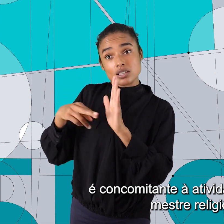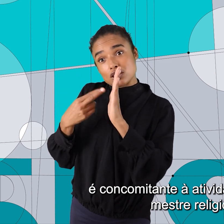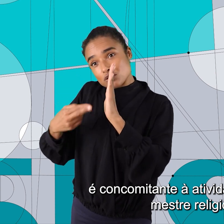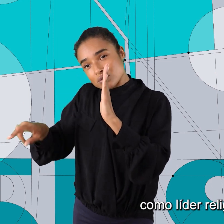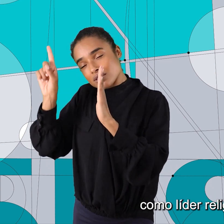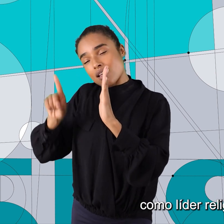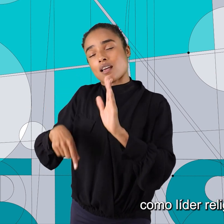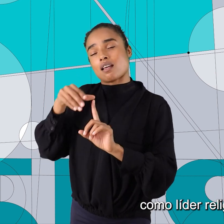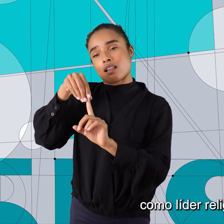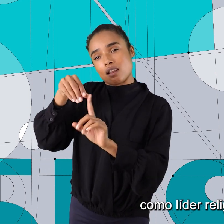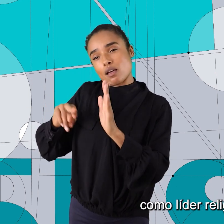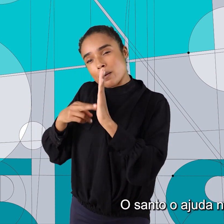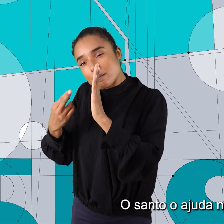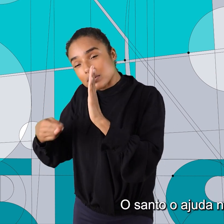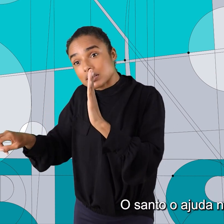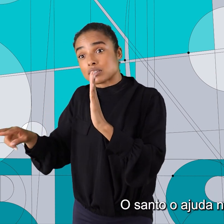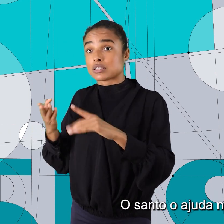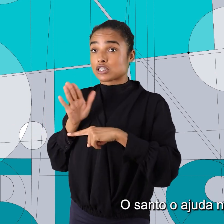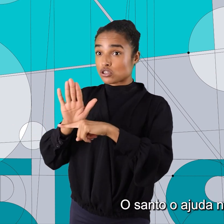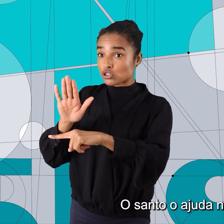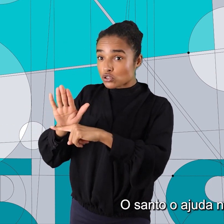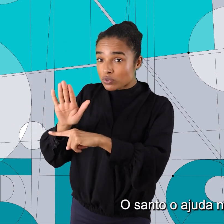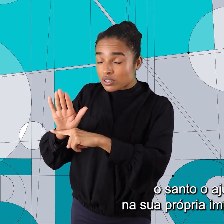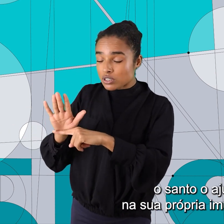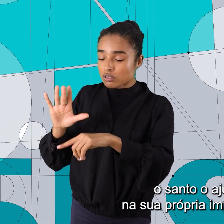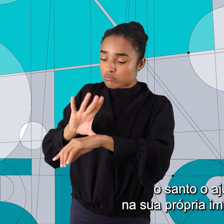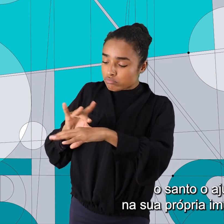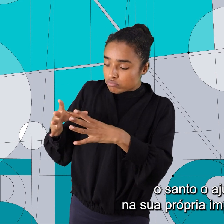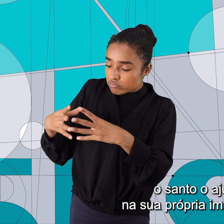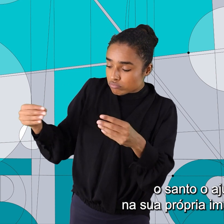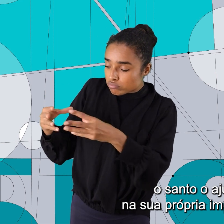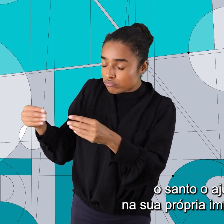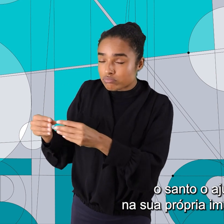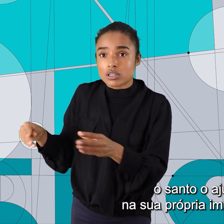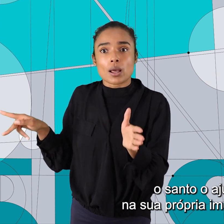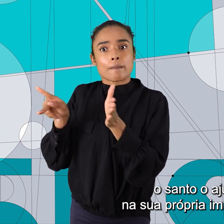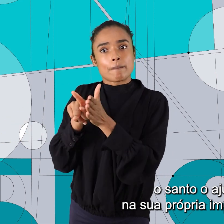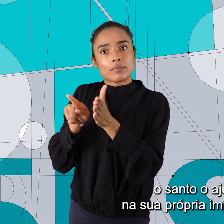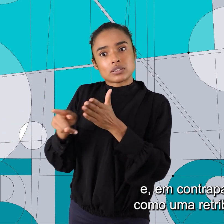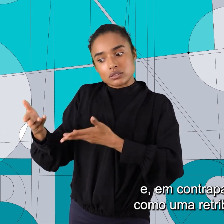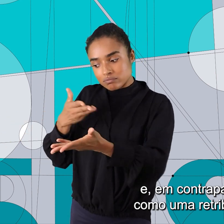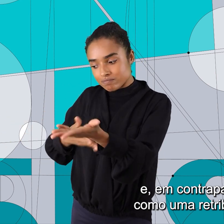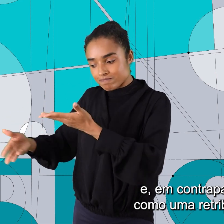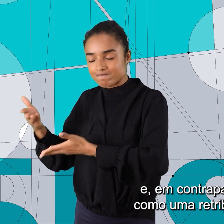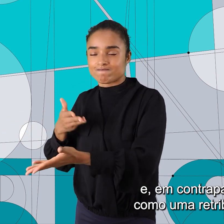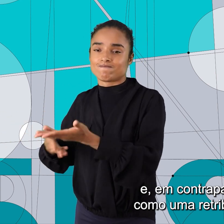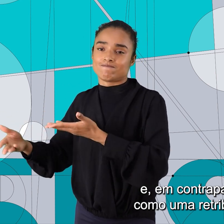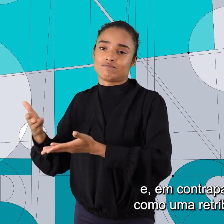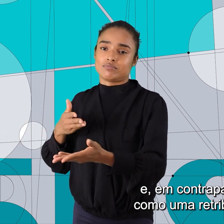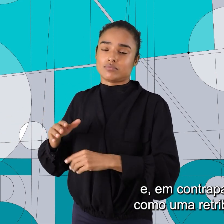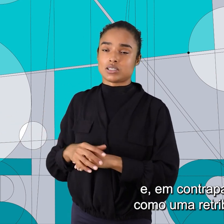religioso, como líder religioso. O santo o ajuda nas curas, o santo o ajuda na sua própria imunização e, em